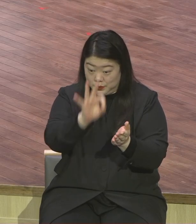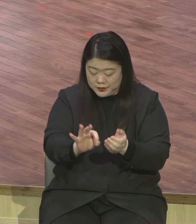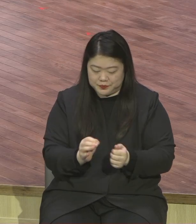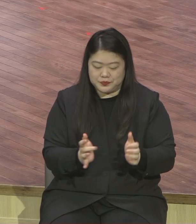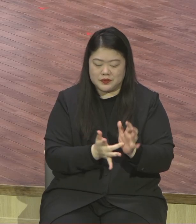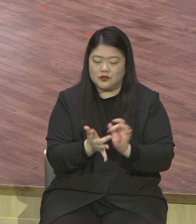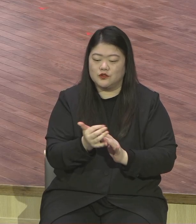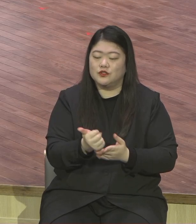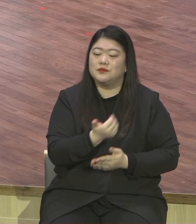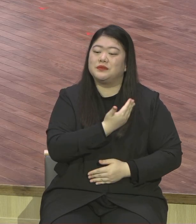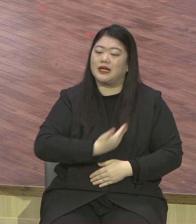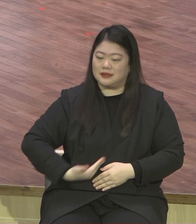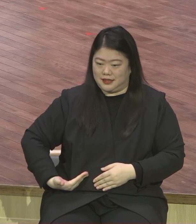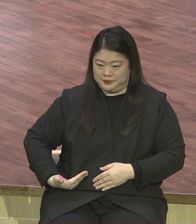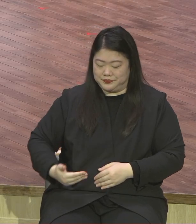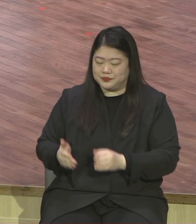천국에서 누가 크니까?